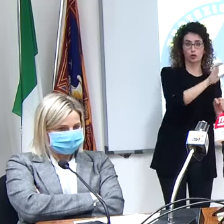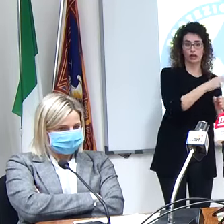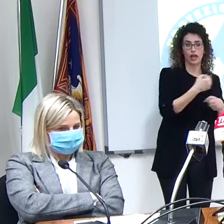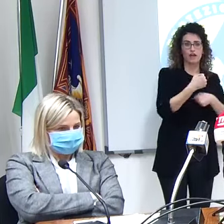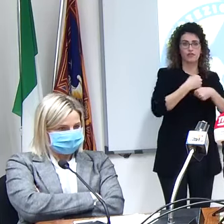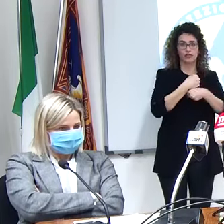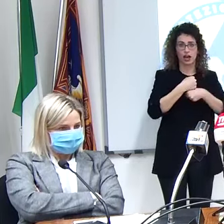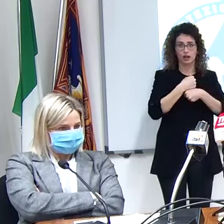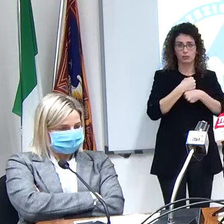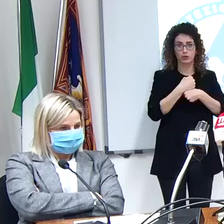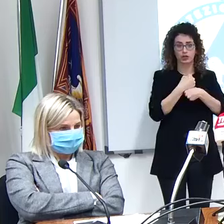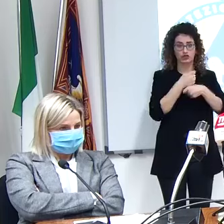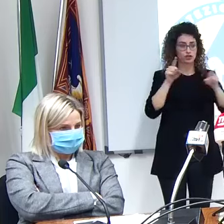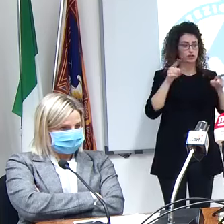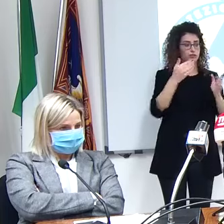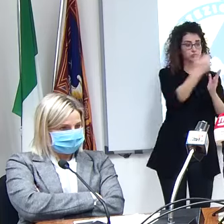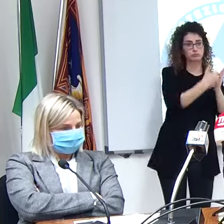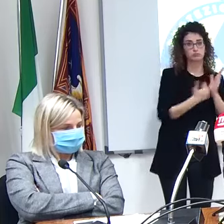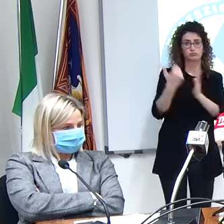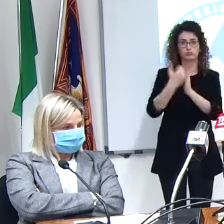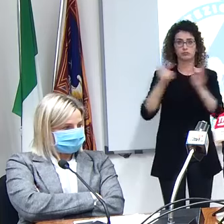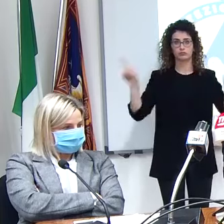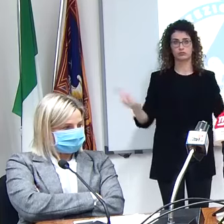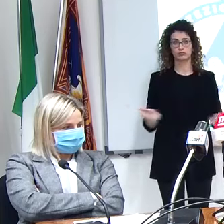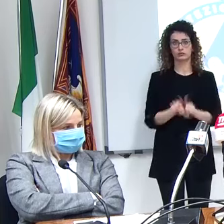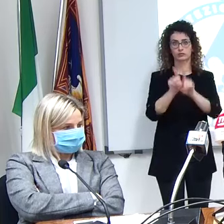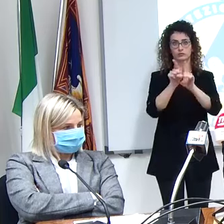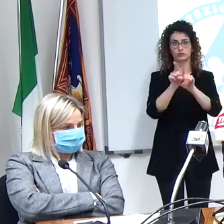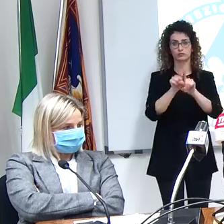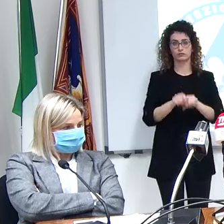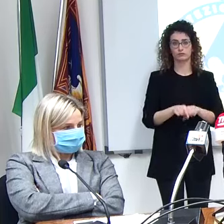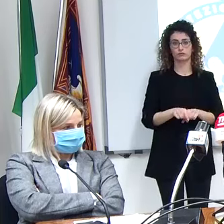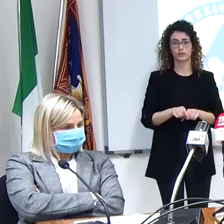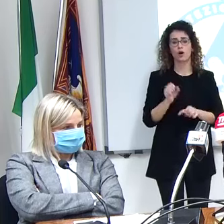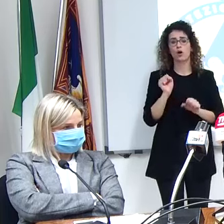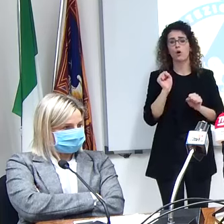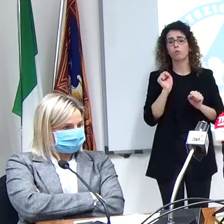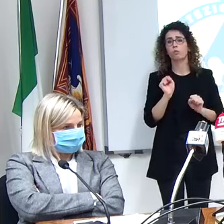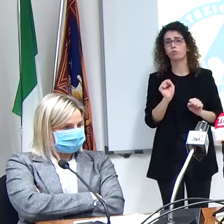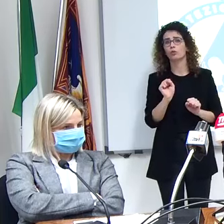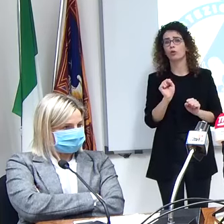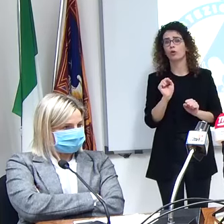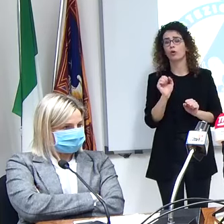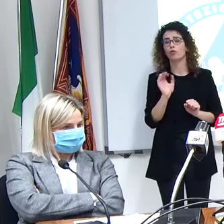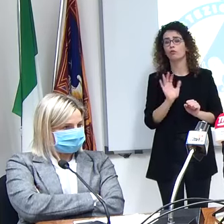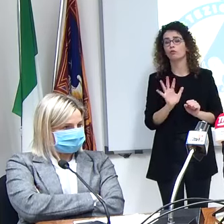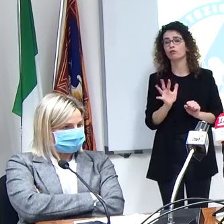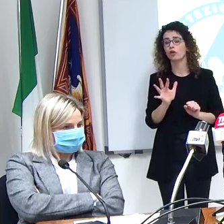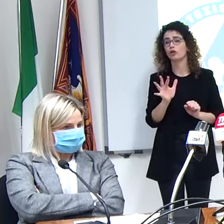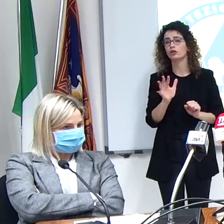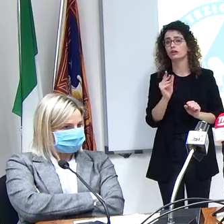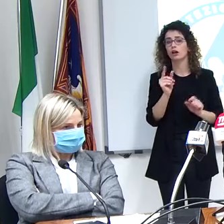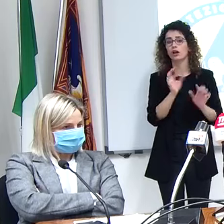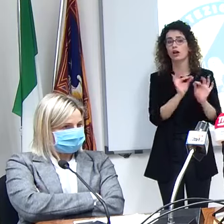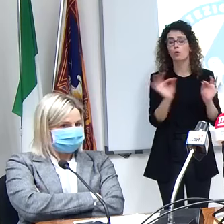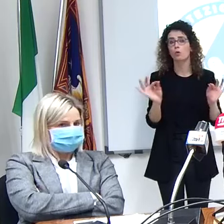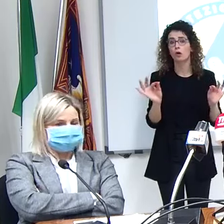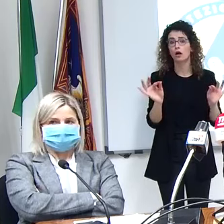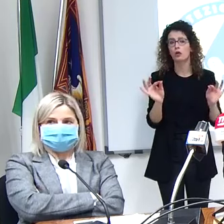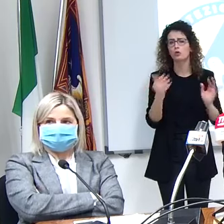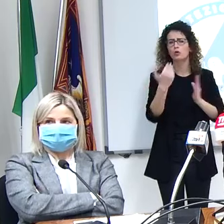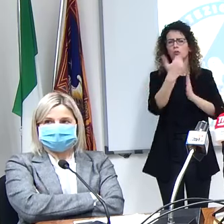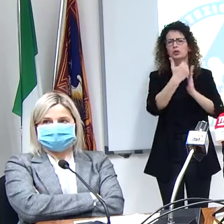inserito nel nostro protocollo forse qualcuno ha malinterpretato cosa vuol dire